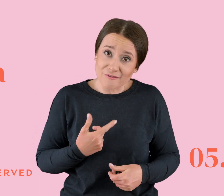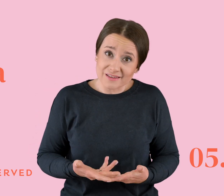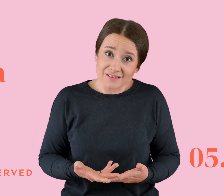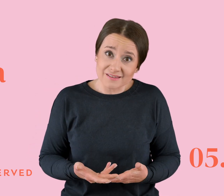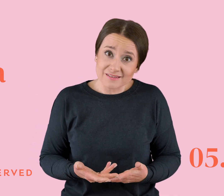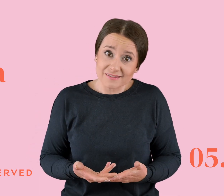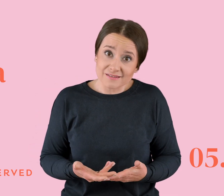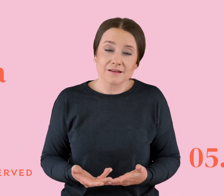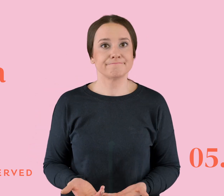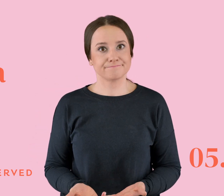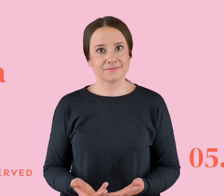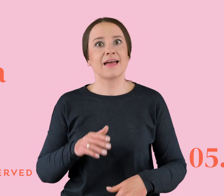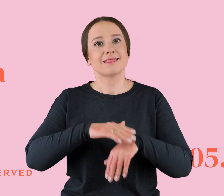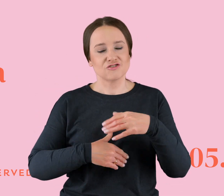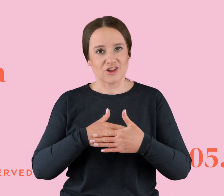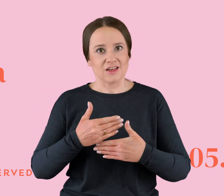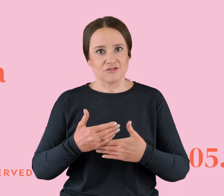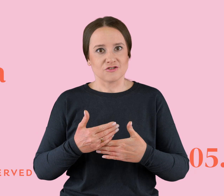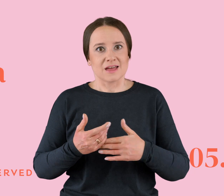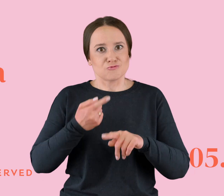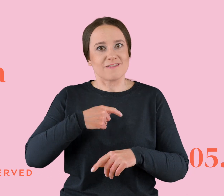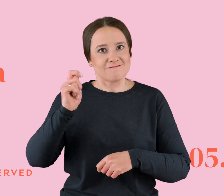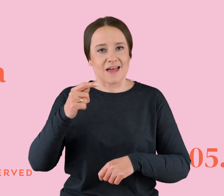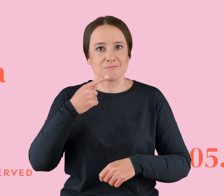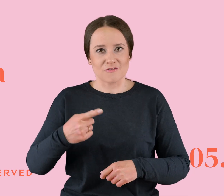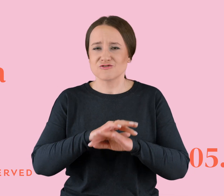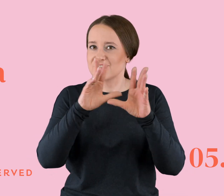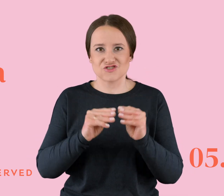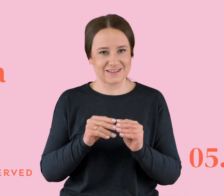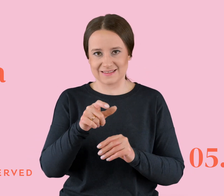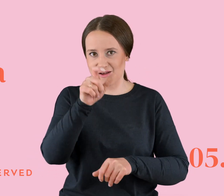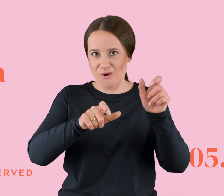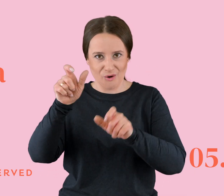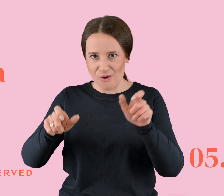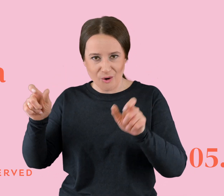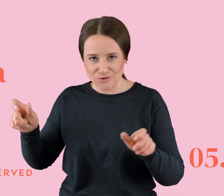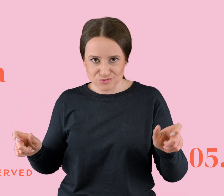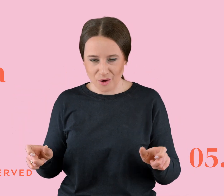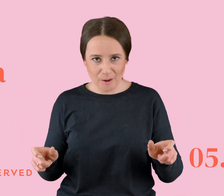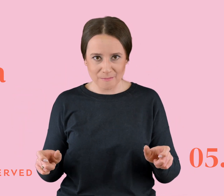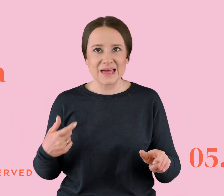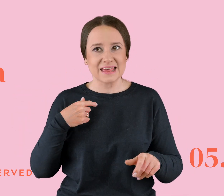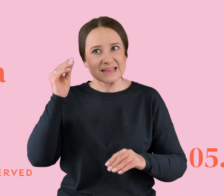Na szczęście powiedziała mi przed wyjazdem, co nie zmienia faktu, że wystawiłem wszystkie osoby, które też się nagimnastykowały, żeby ten wyjazd ogarnąć.